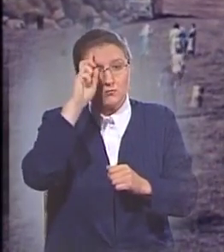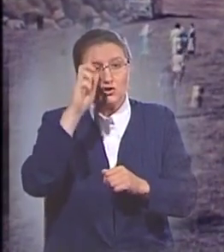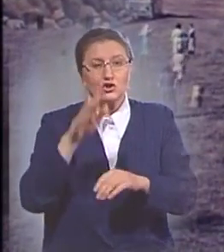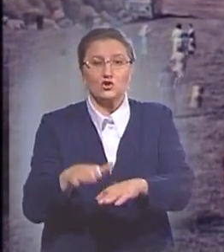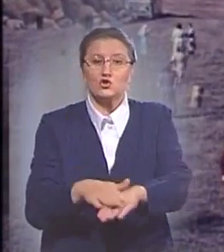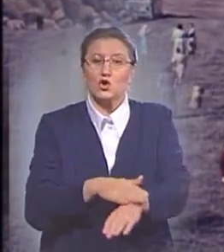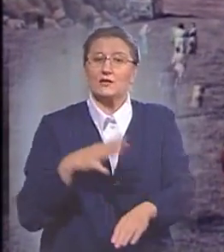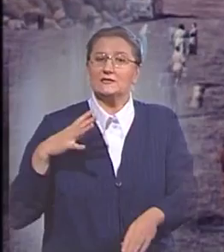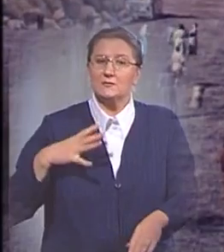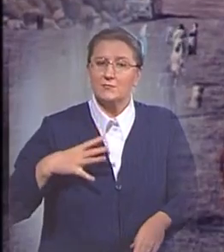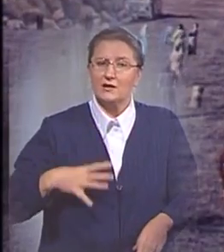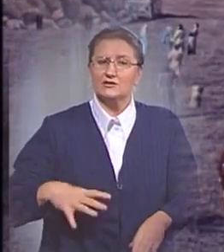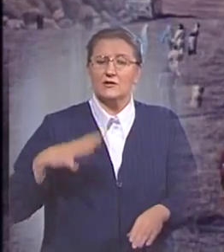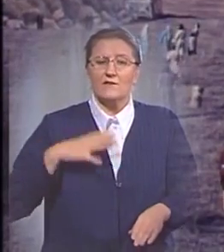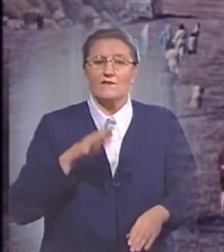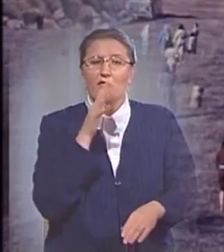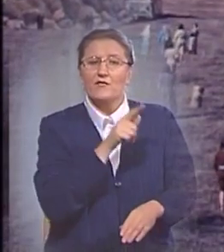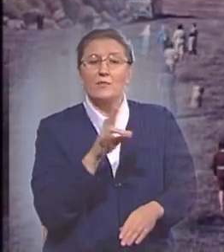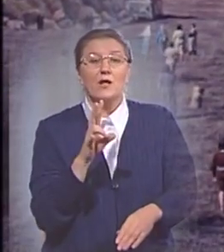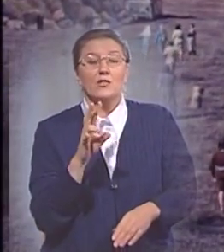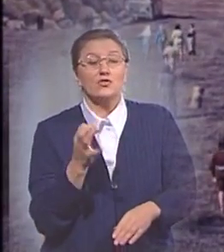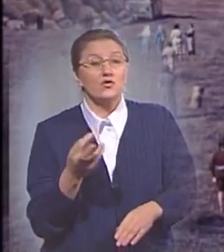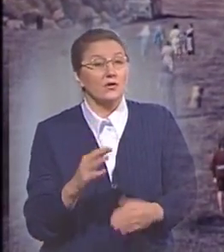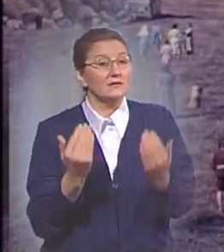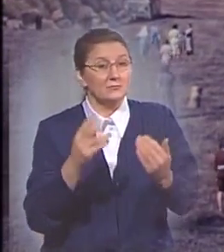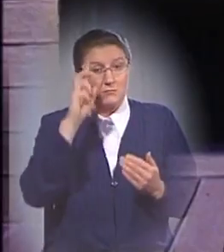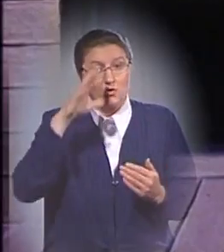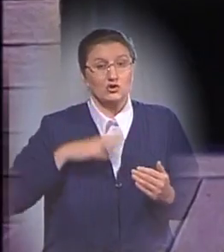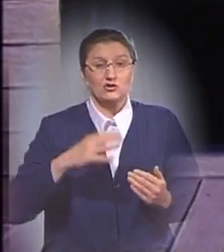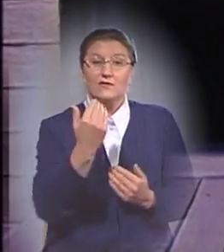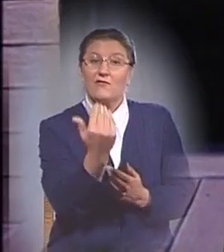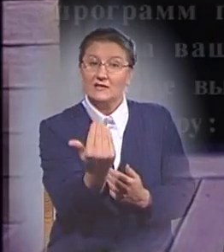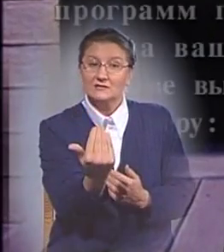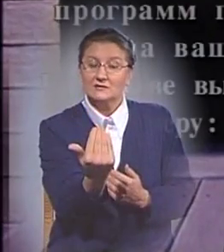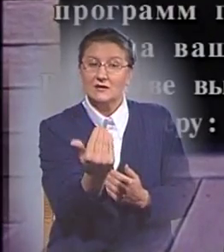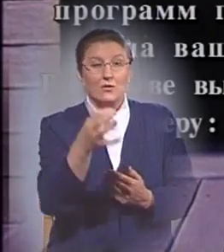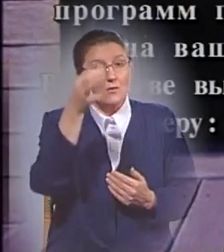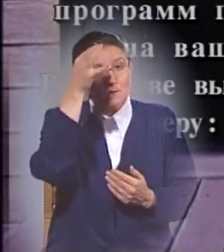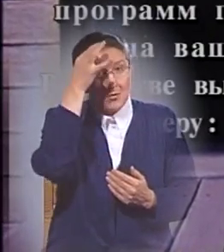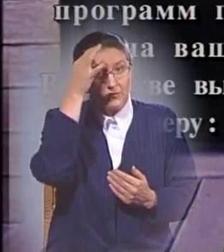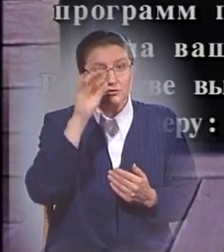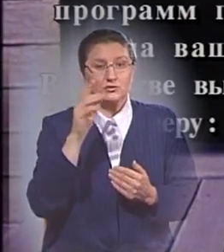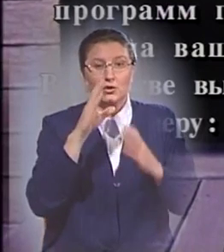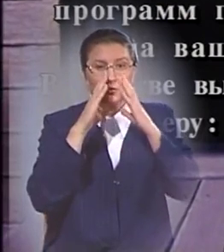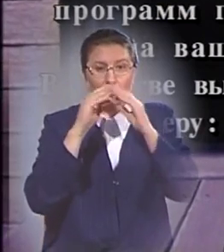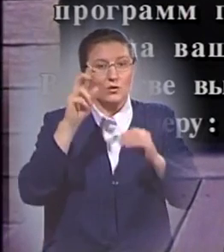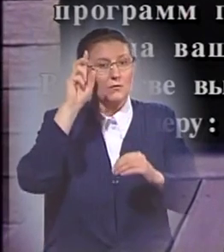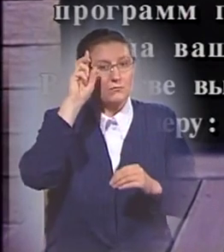ожидало во дни Ноя. Теперь Бог ждет вас, но помните, что Дух Божий всегда